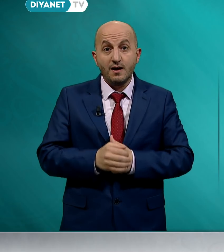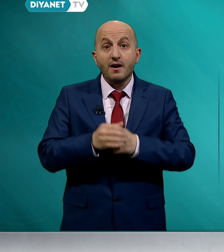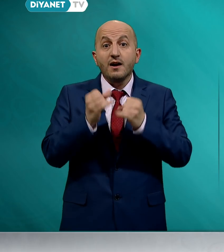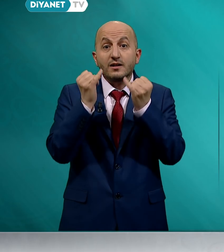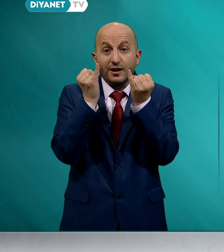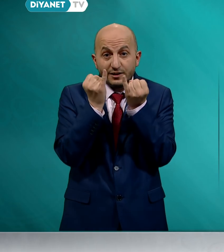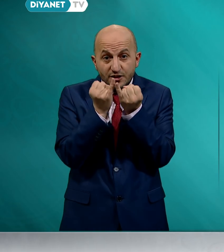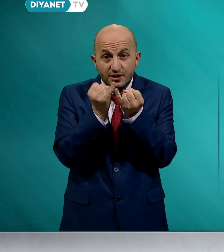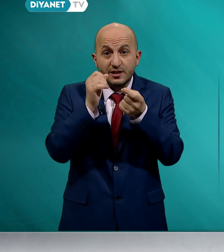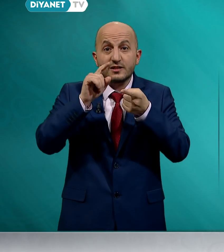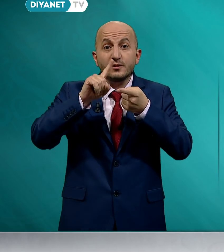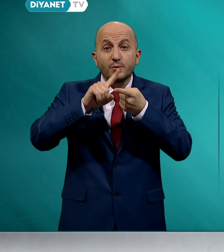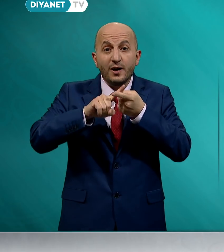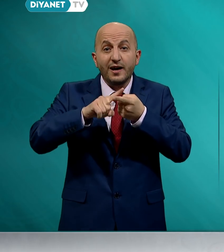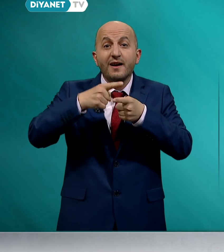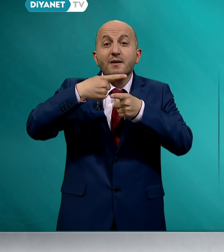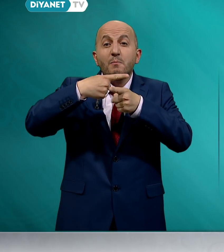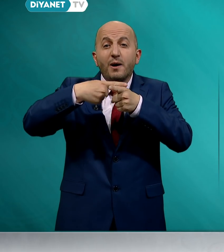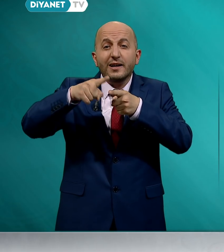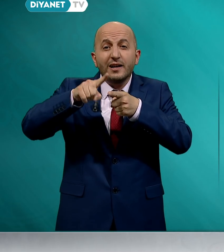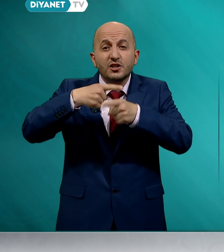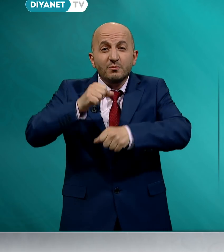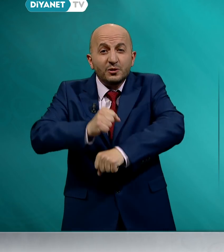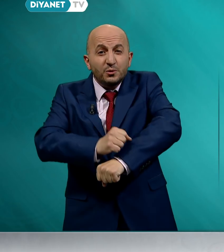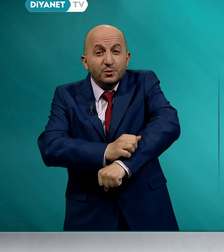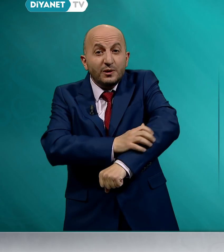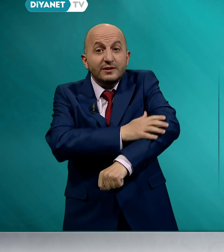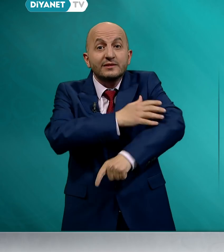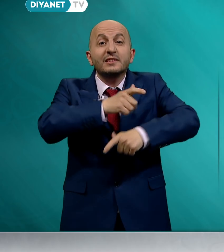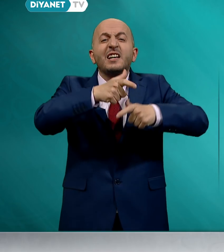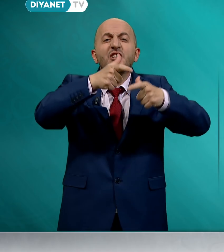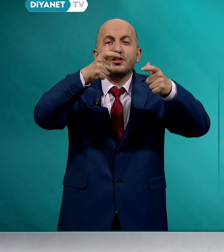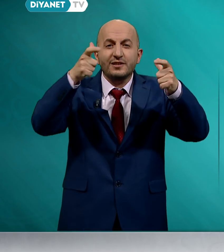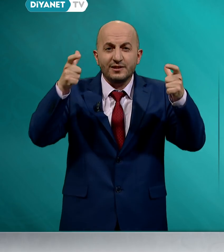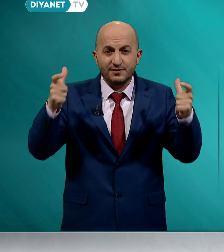Kardeşlik ve paylaşma duygularını geliştirir.